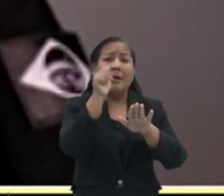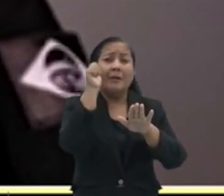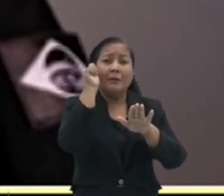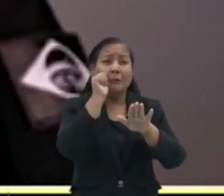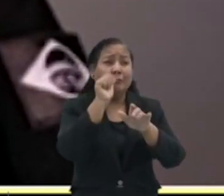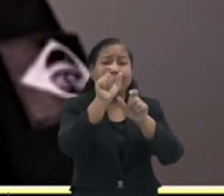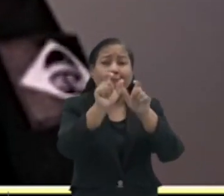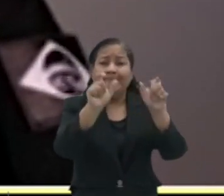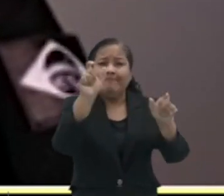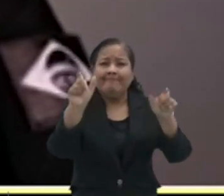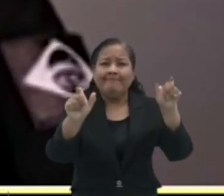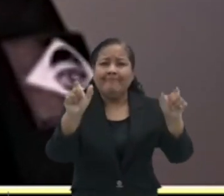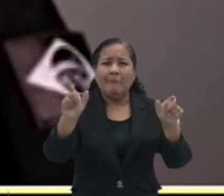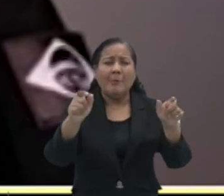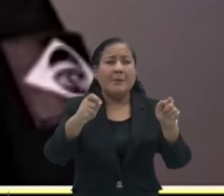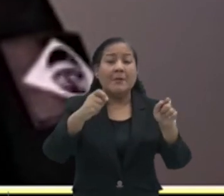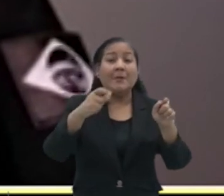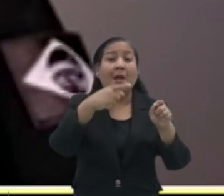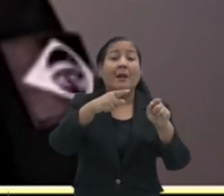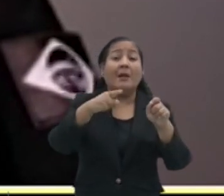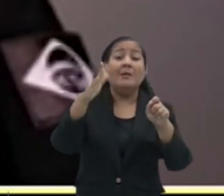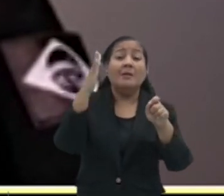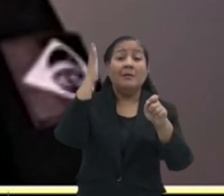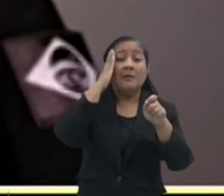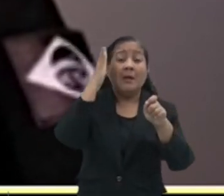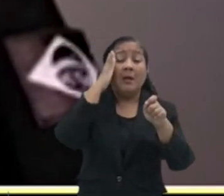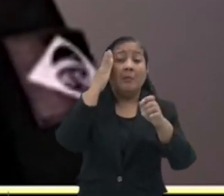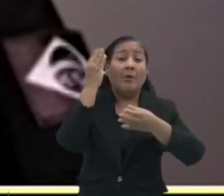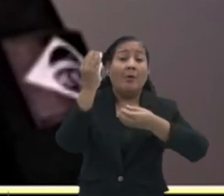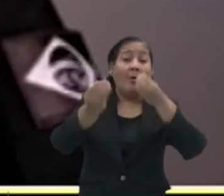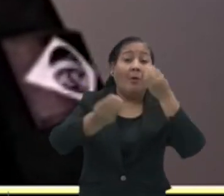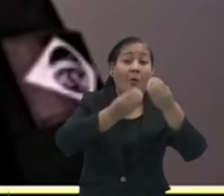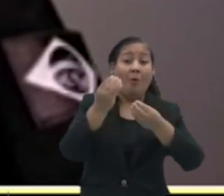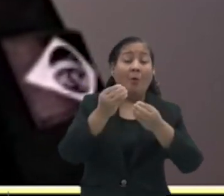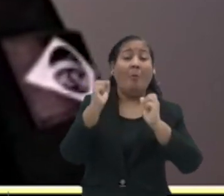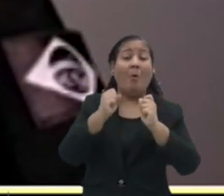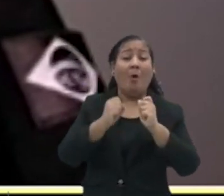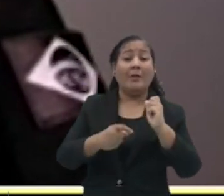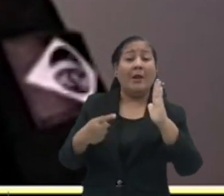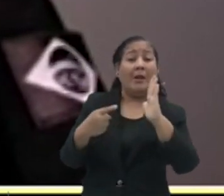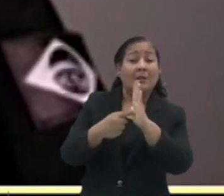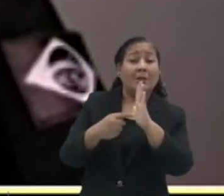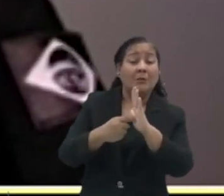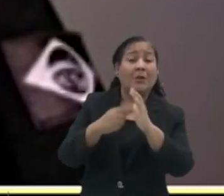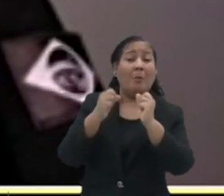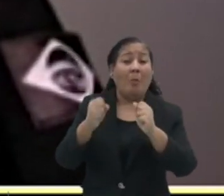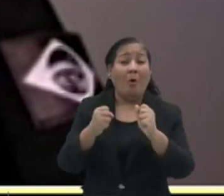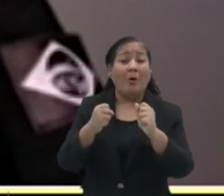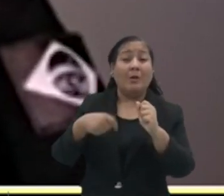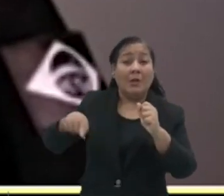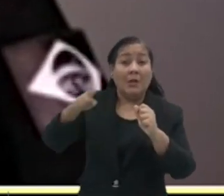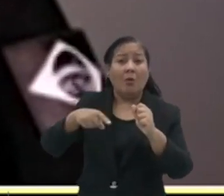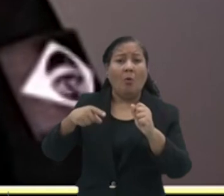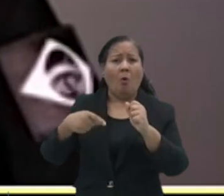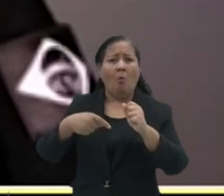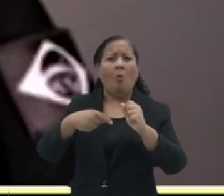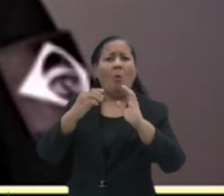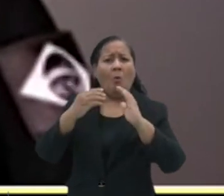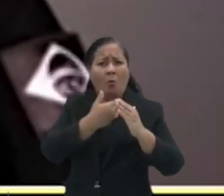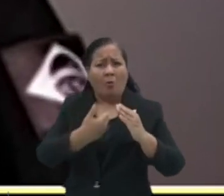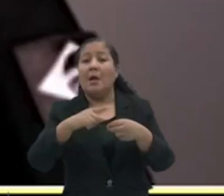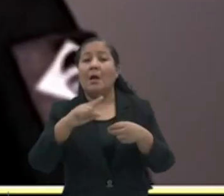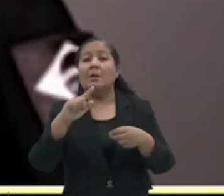denúncia desse tipo de crime, o mecanismo que o Estado tem para protegê-las e como ter acesso